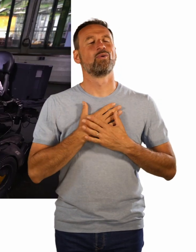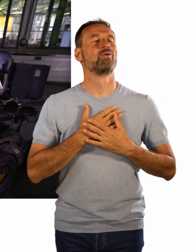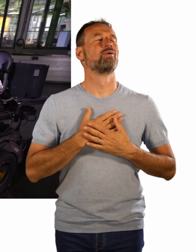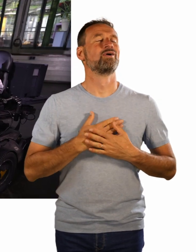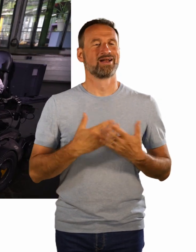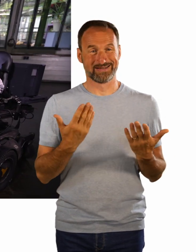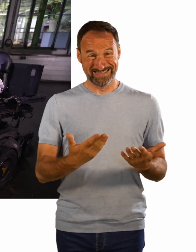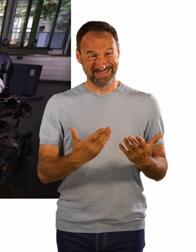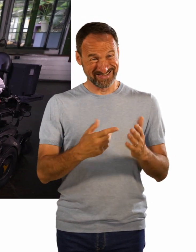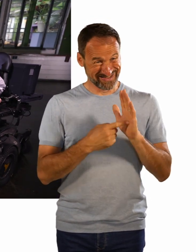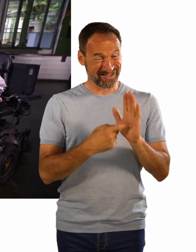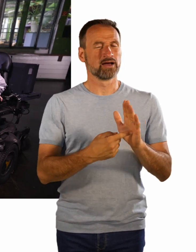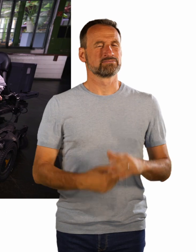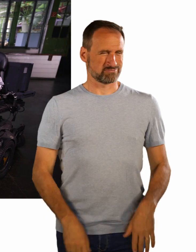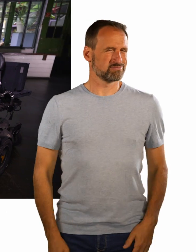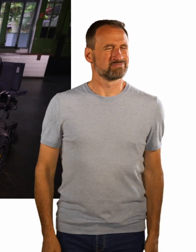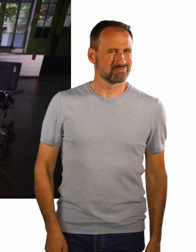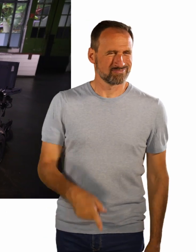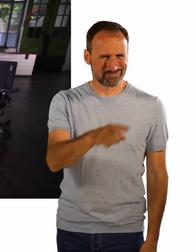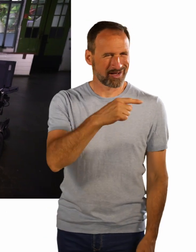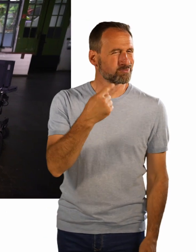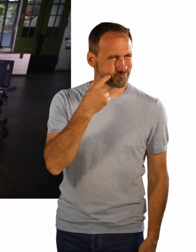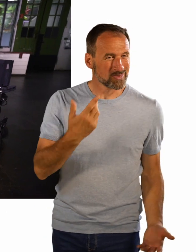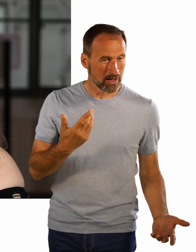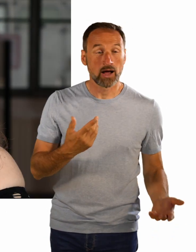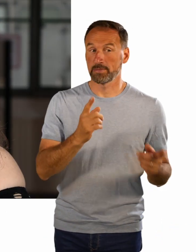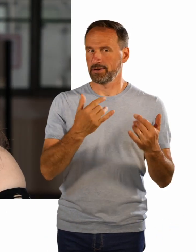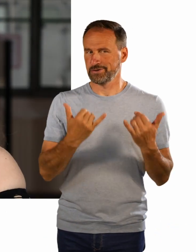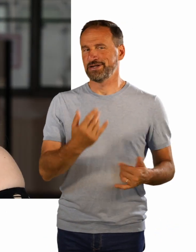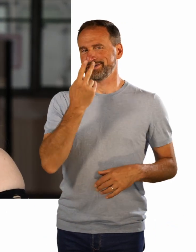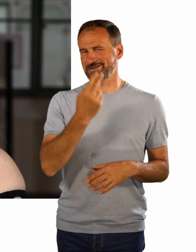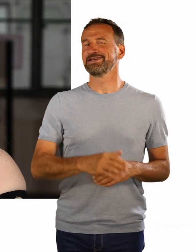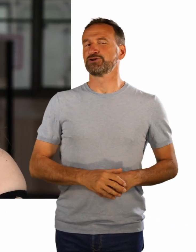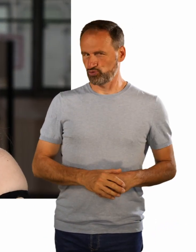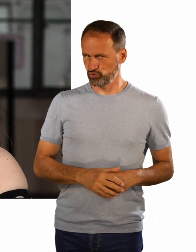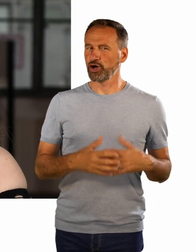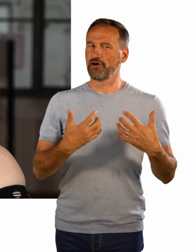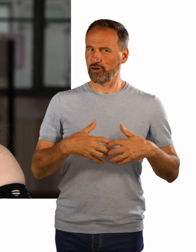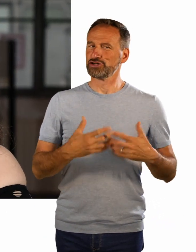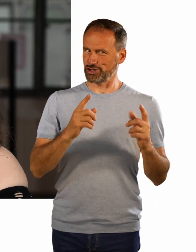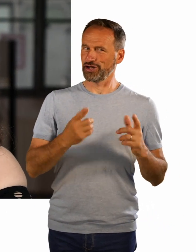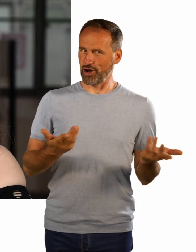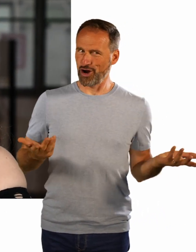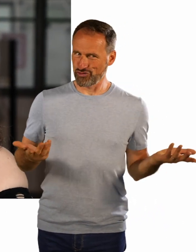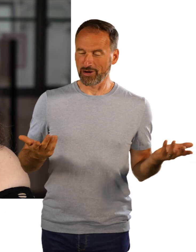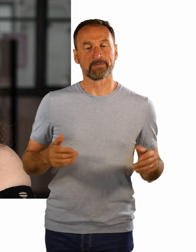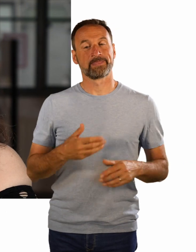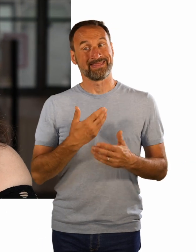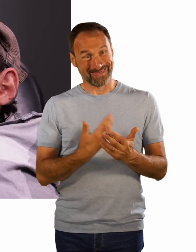ja, ihr habt euch geirrt, aber jetzt könnt ihr sehen, dass das auch anders funktioniert. Und da weiß ich, dass die begeistert sind